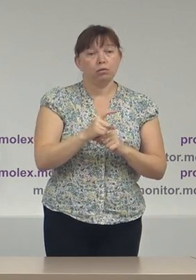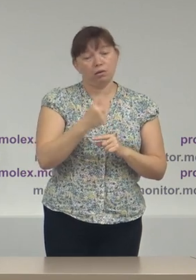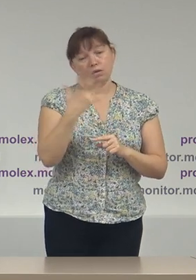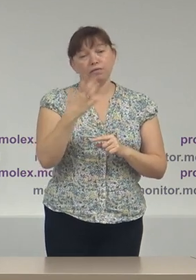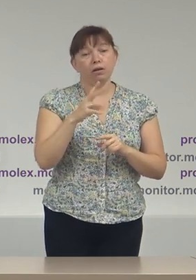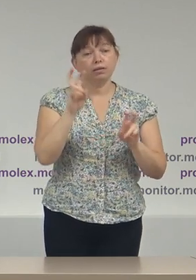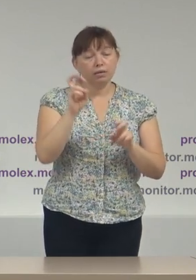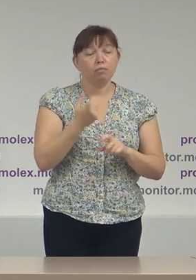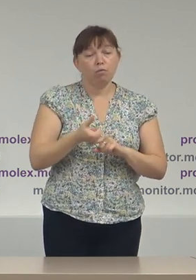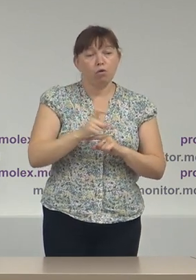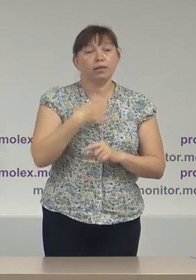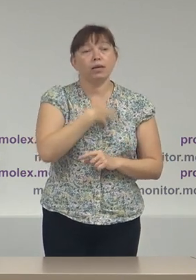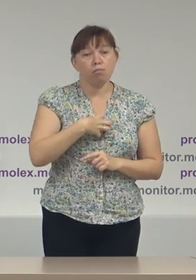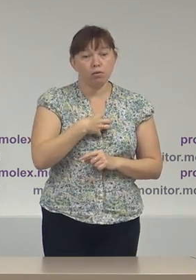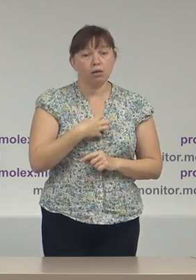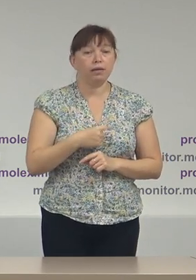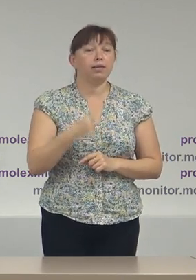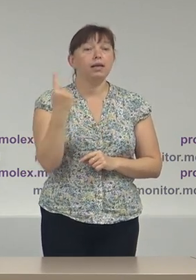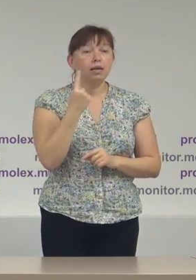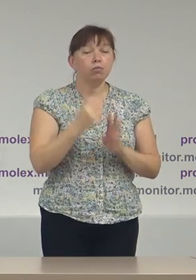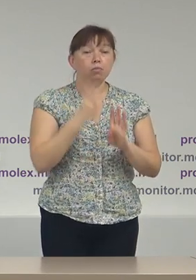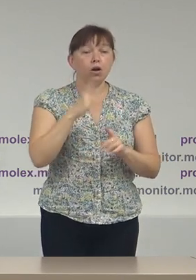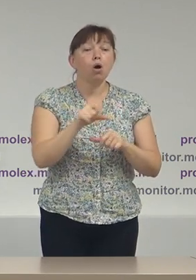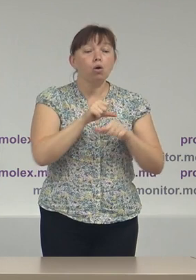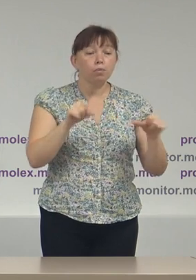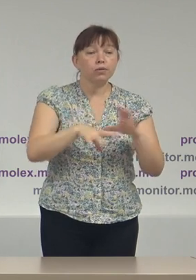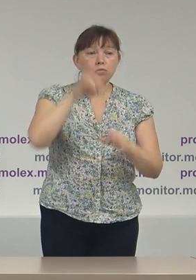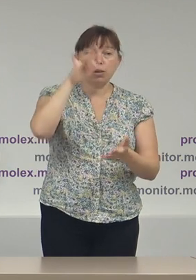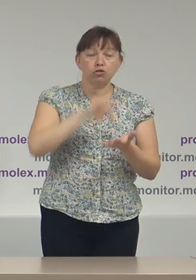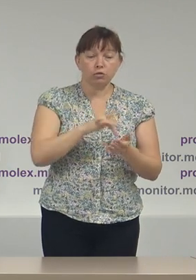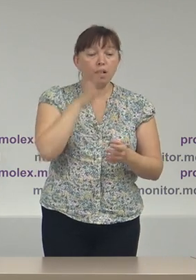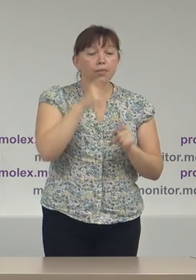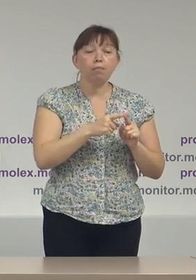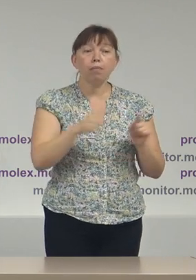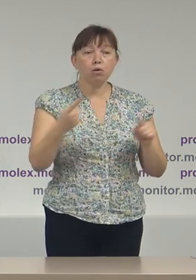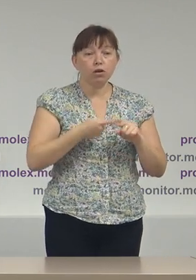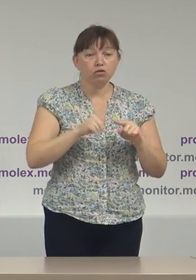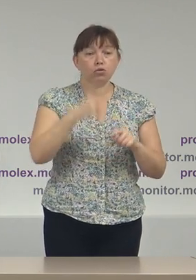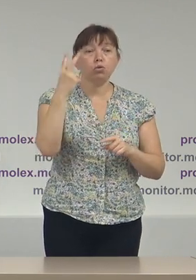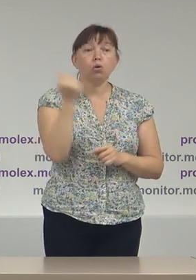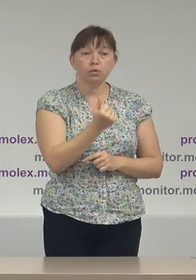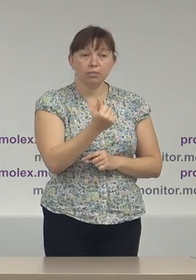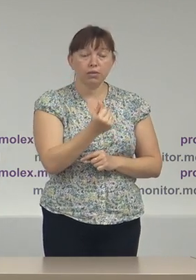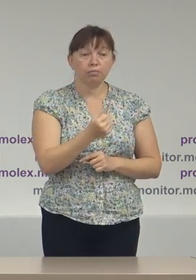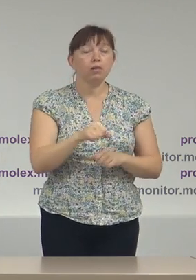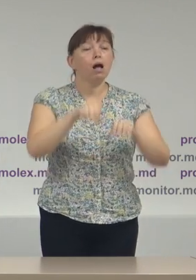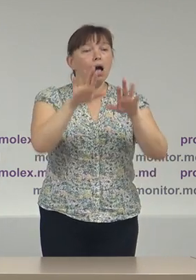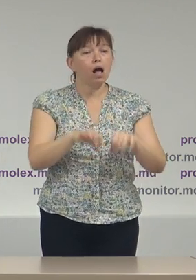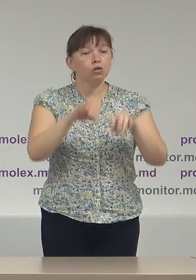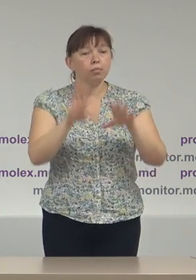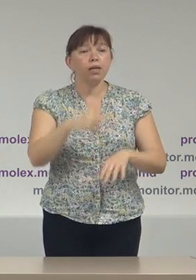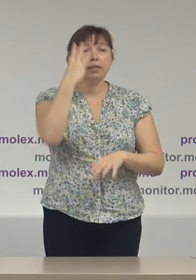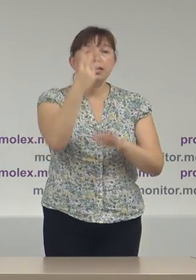tehnice, dar importante. În primul rând, Comisia Electorală Centrală, pe parcursul acestor două săptămâni, a adoptat